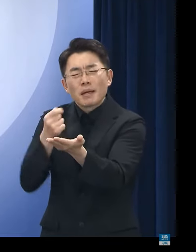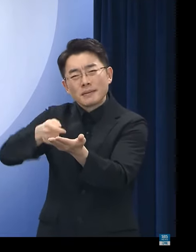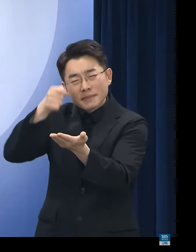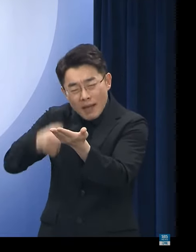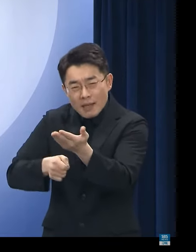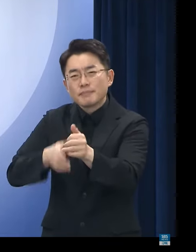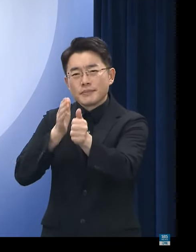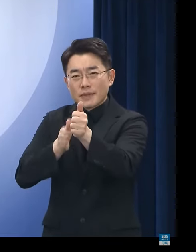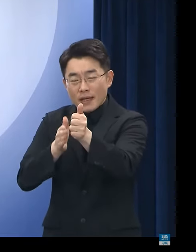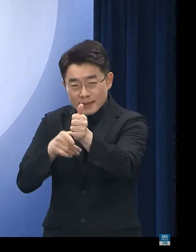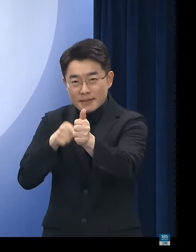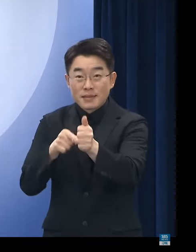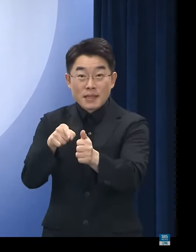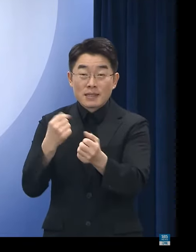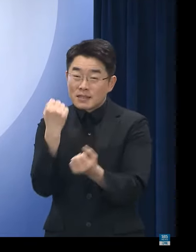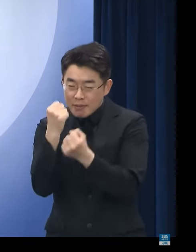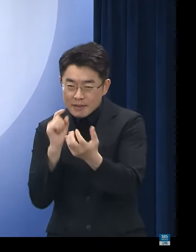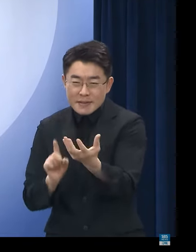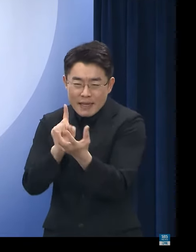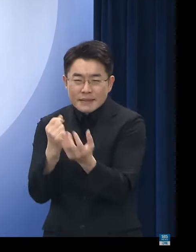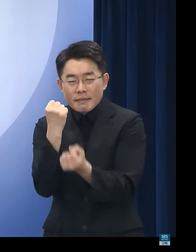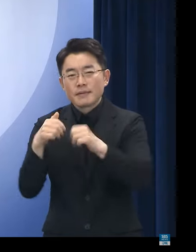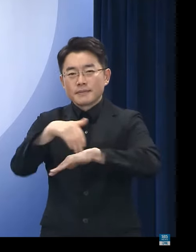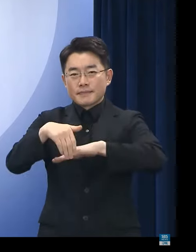적극적으로 입법 지원에 나서겠습니다.